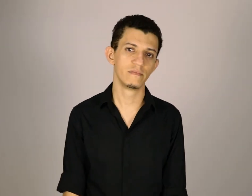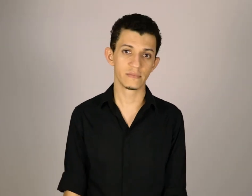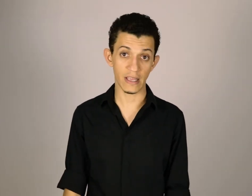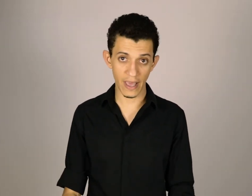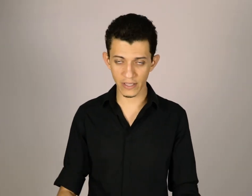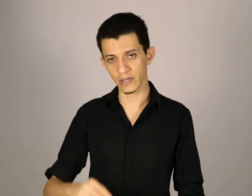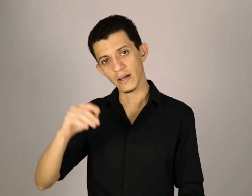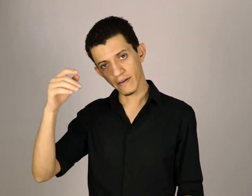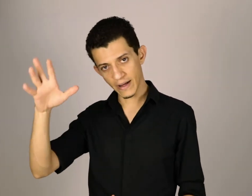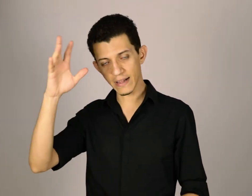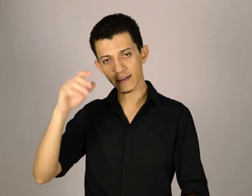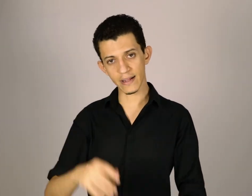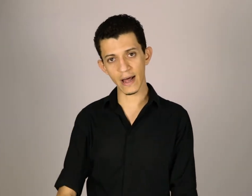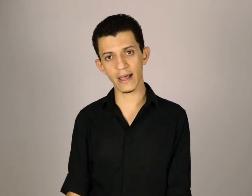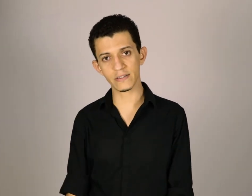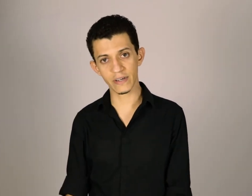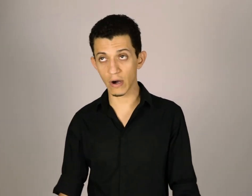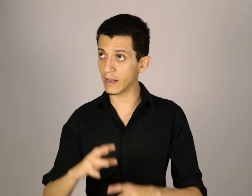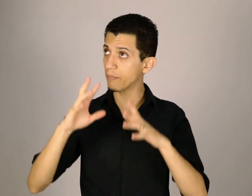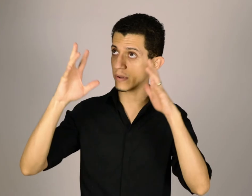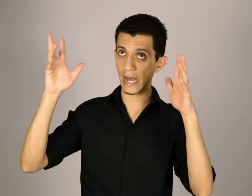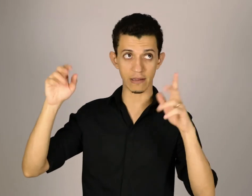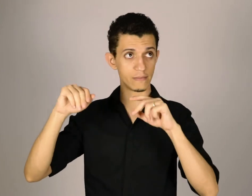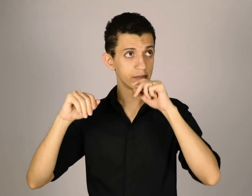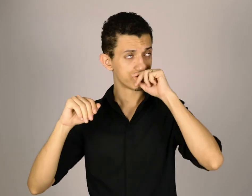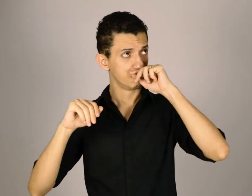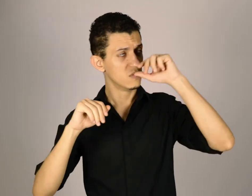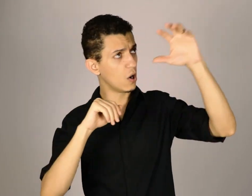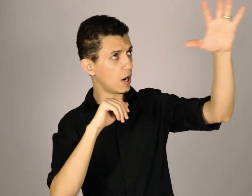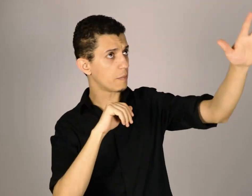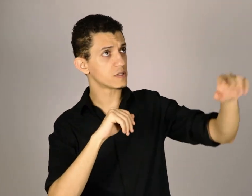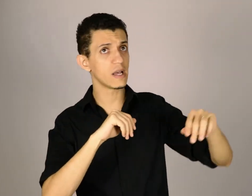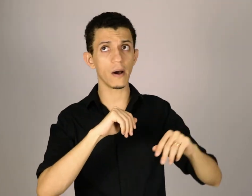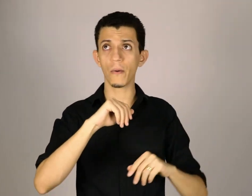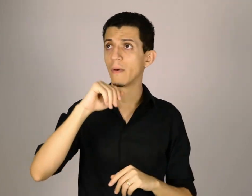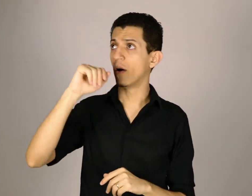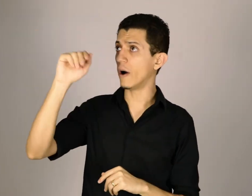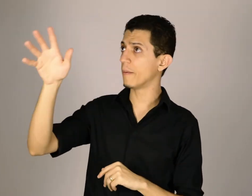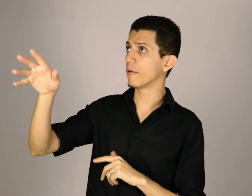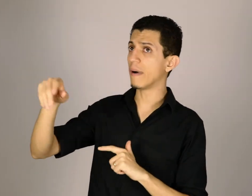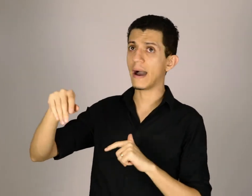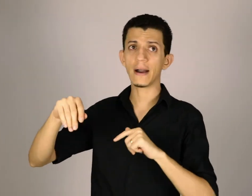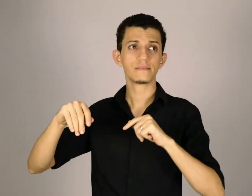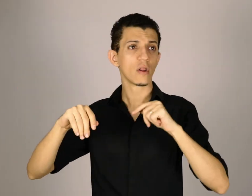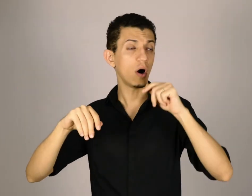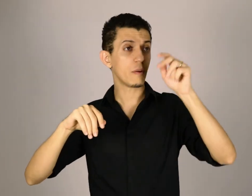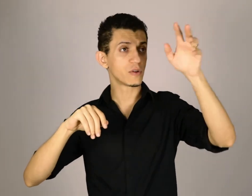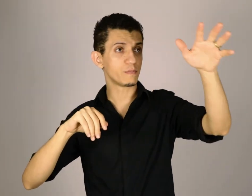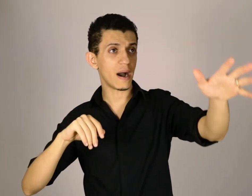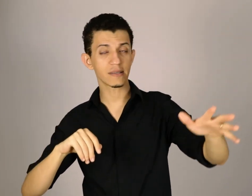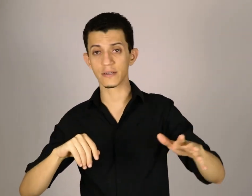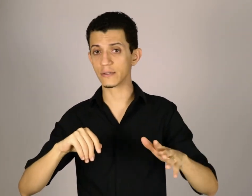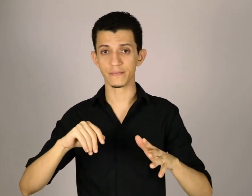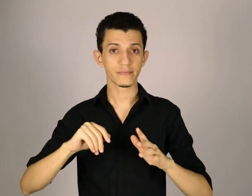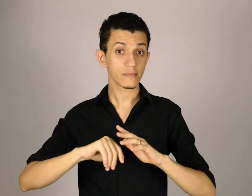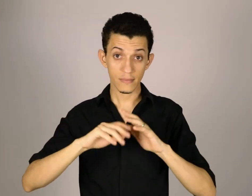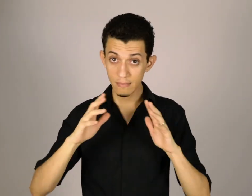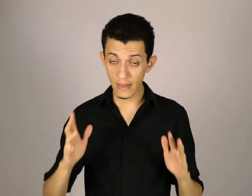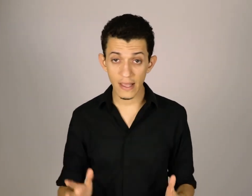tem rede? Vai lá deita na rede, fica olhando para o nada, olha para o céu, olha para o mar, olha para os pássaros, e